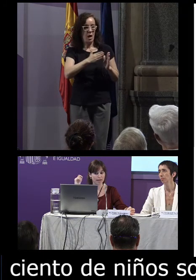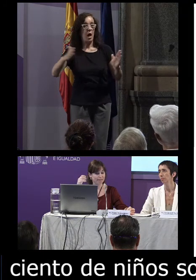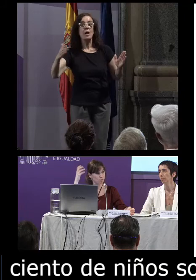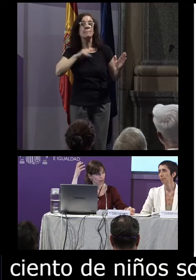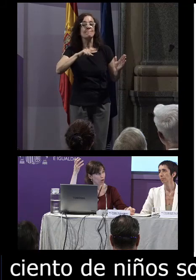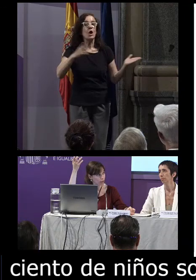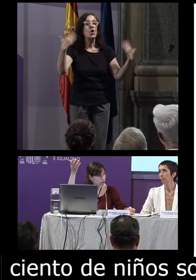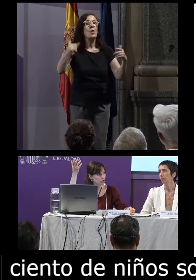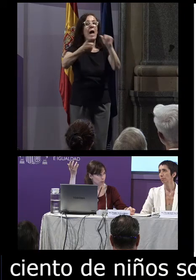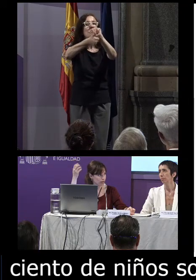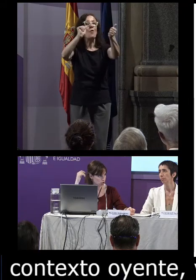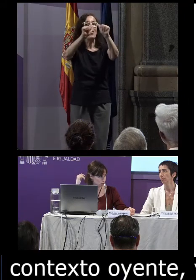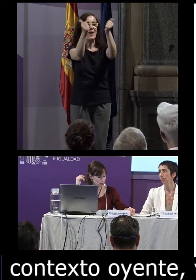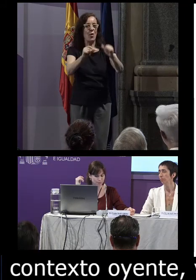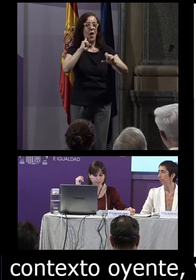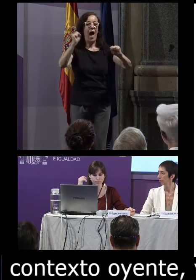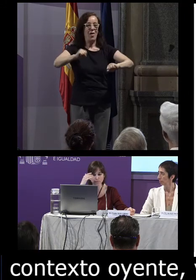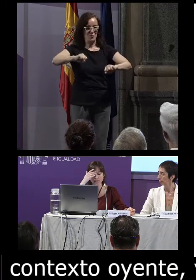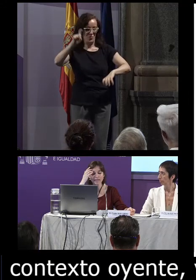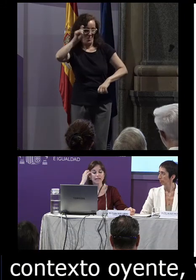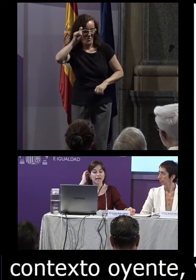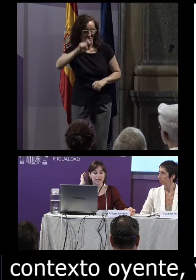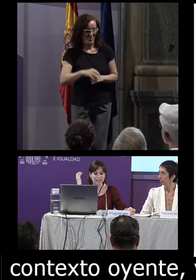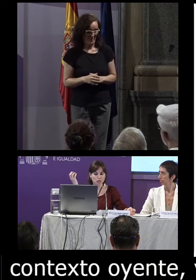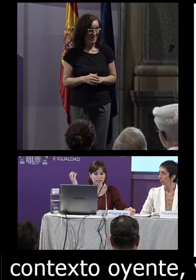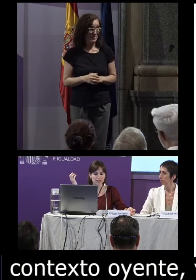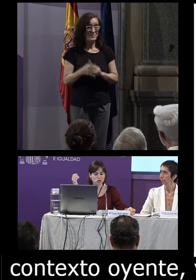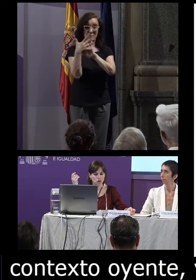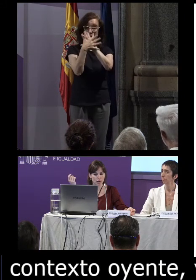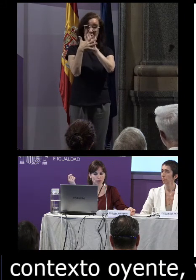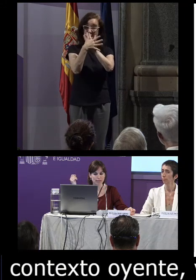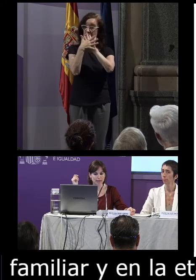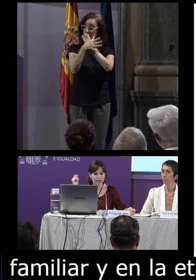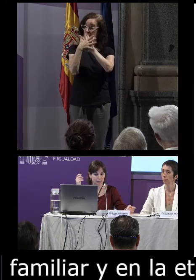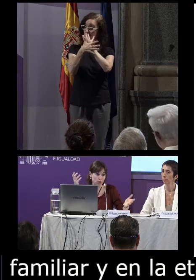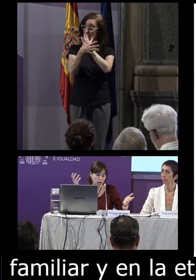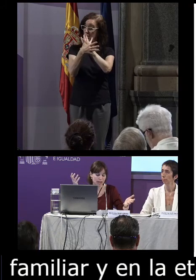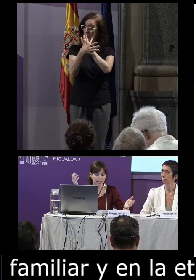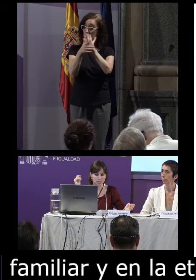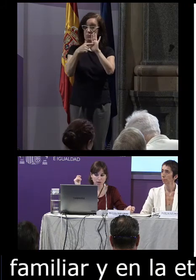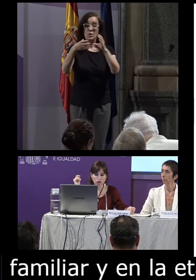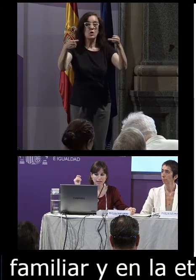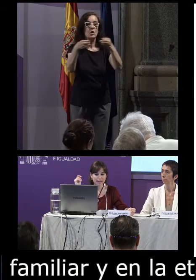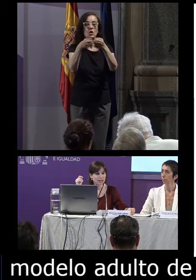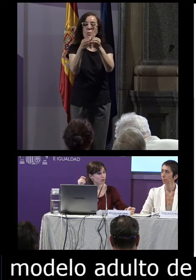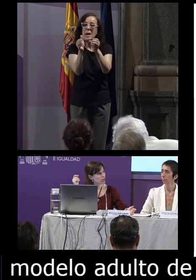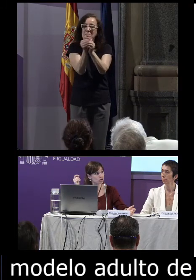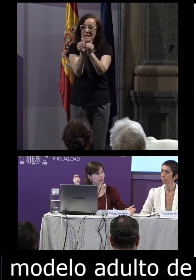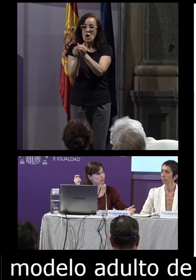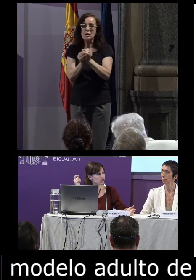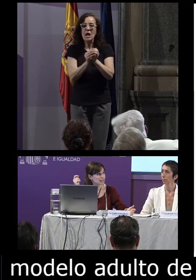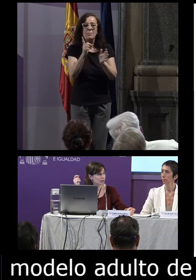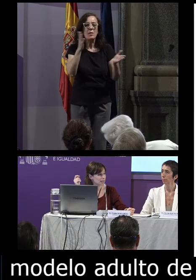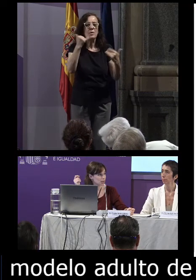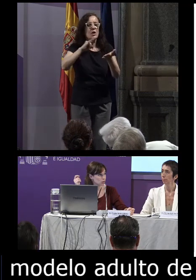ausencia de modelo adulto de profesor. Las lenguas de signos son lenguas de comunidades minoritarias pero que no